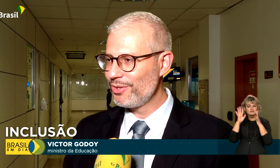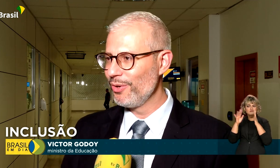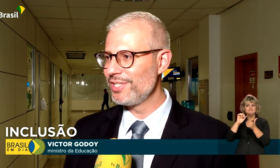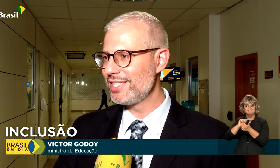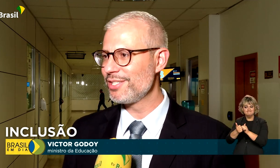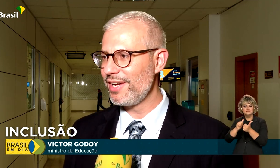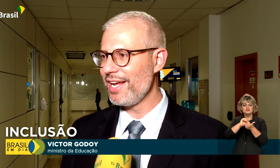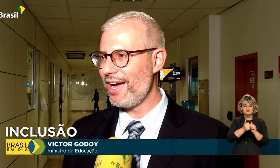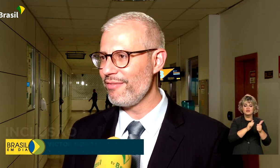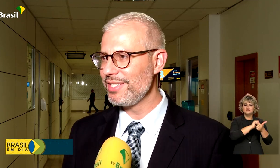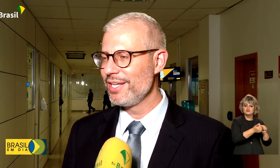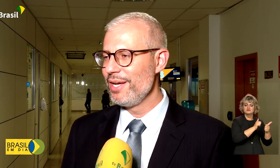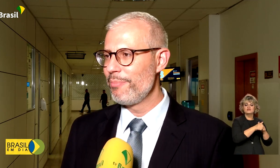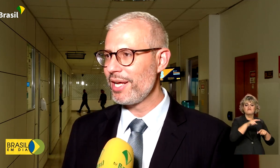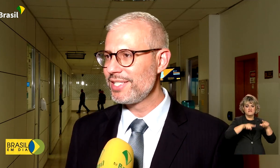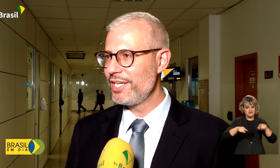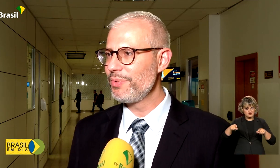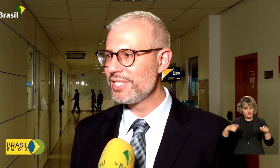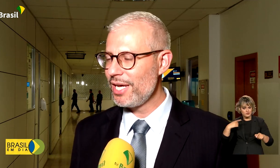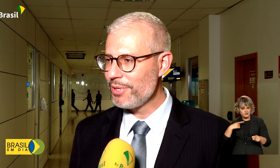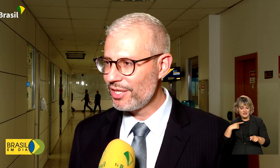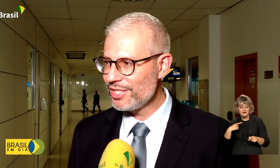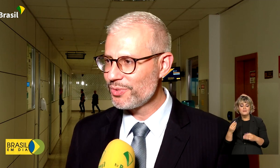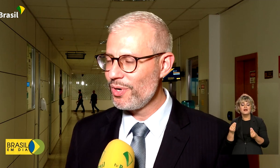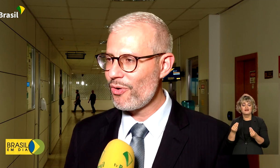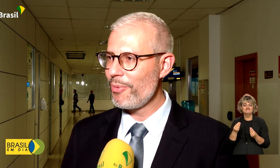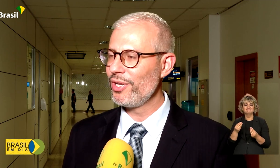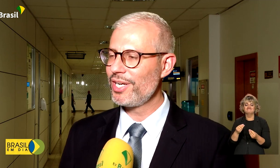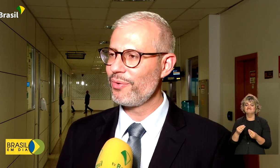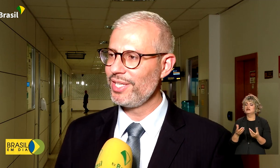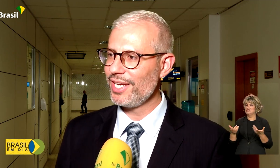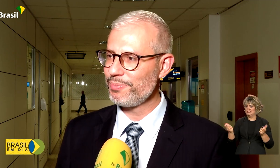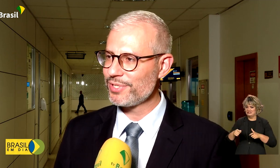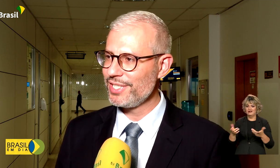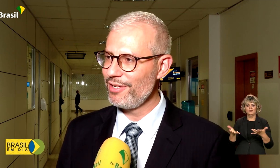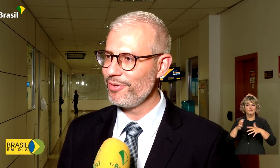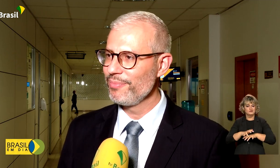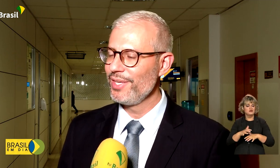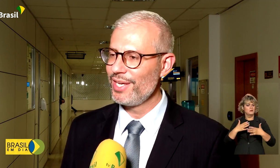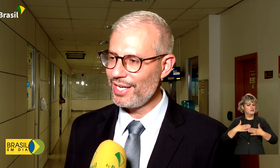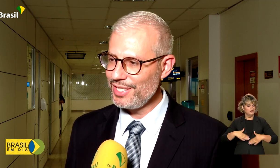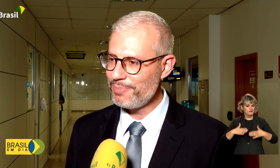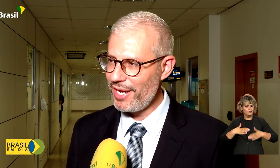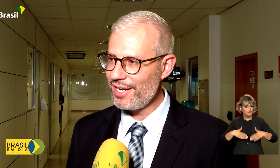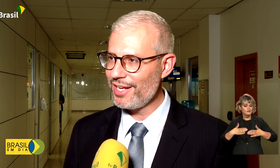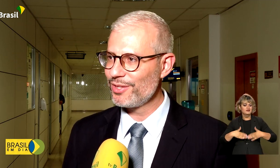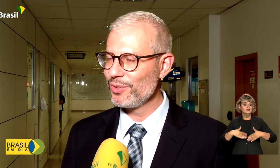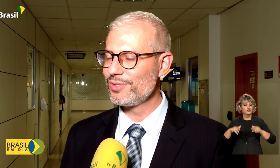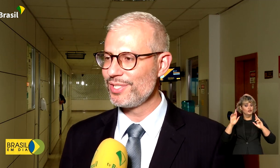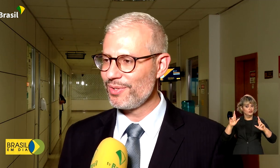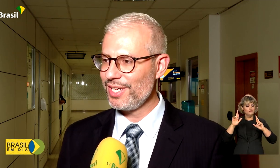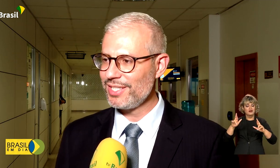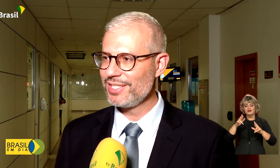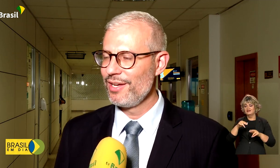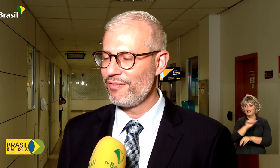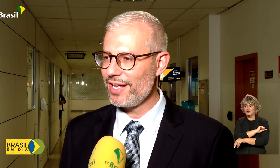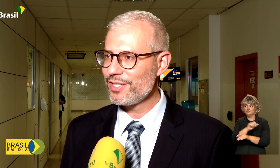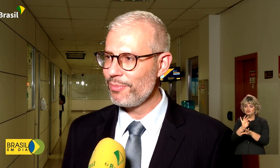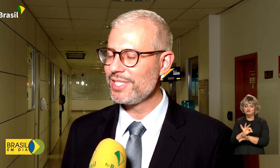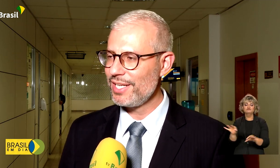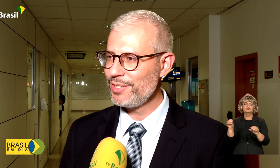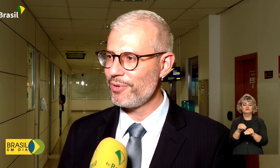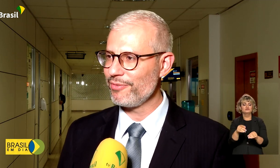em todas essas variáveis para que seja um exame que transcorra com a maior tranquilidade possível. E que a gente espera que todos os estudantes